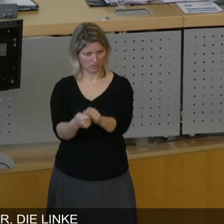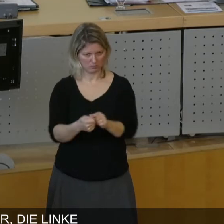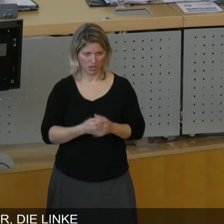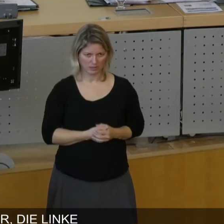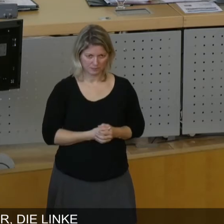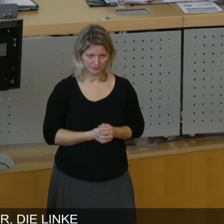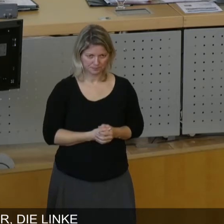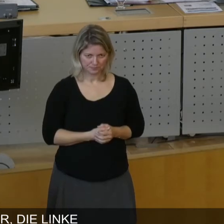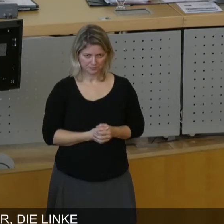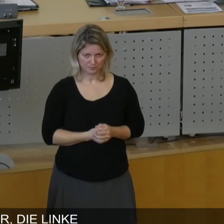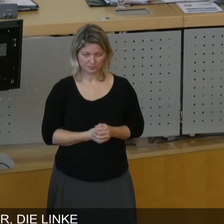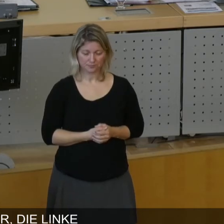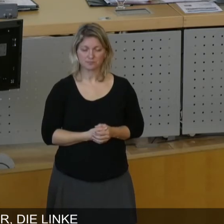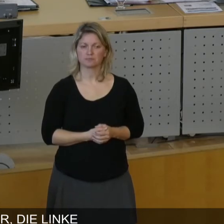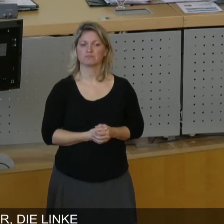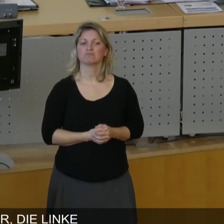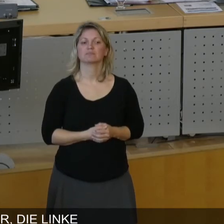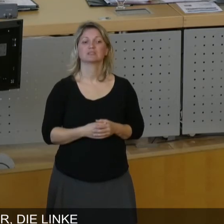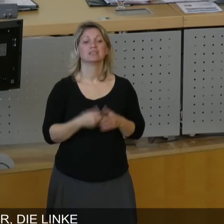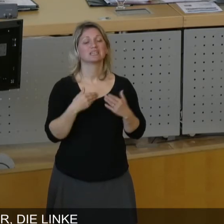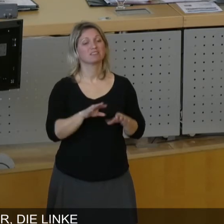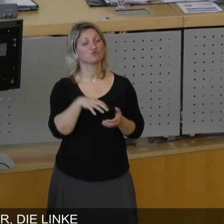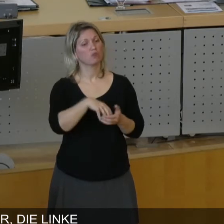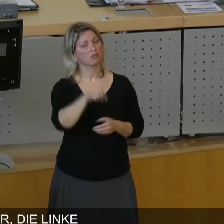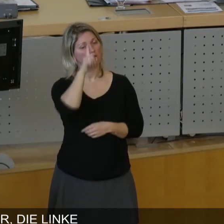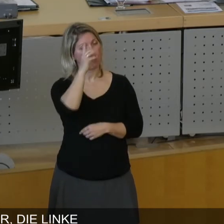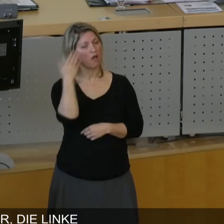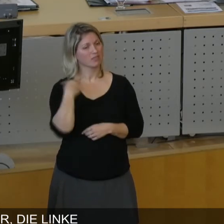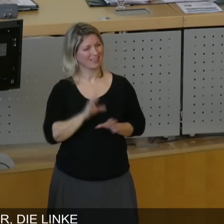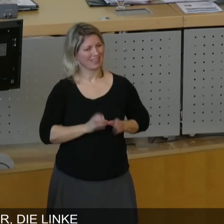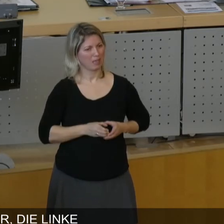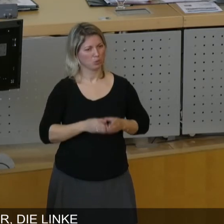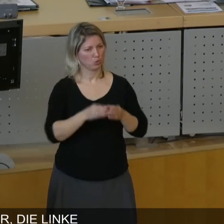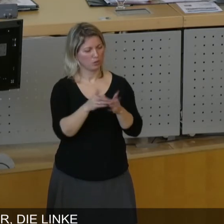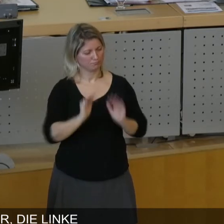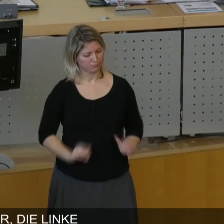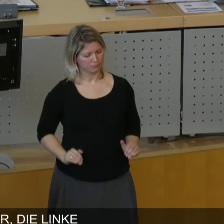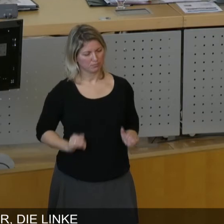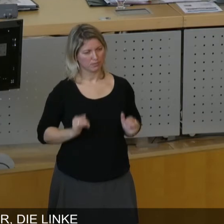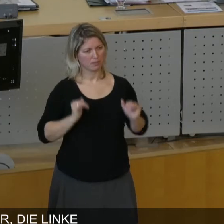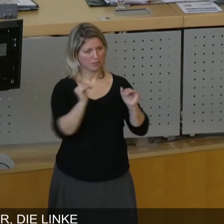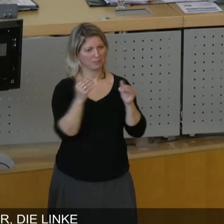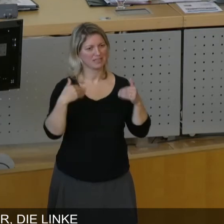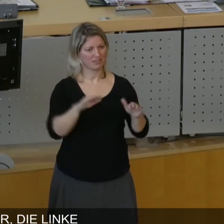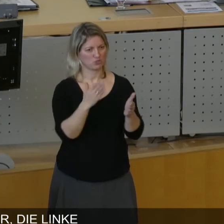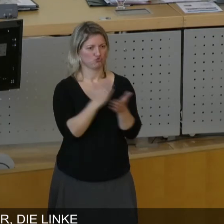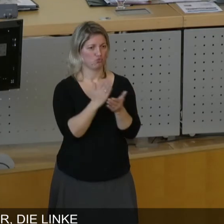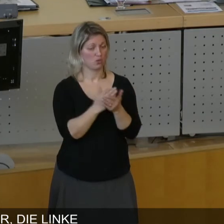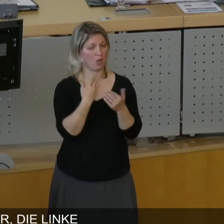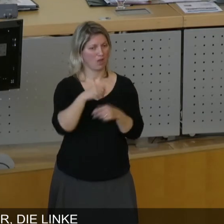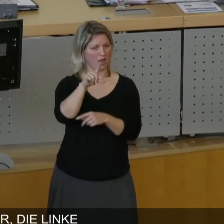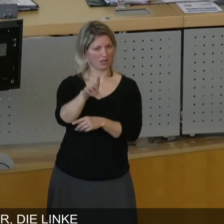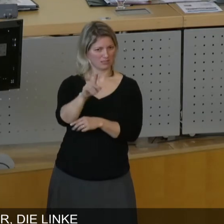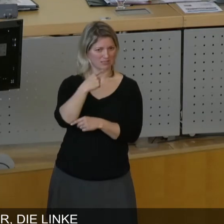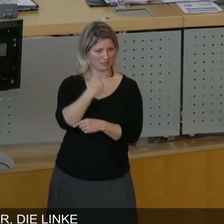Wir haben dazu den Weg durch alle Gremien dieses Stadtrates gewählt und, der Herr Lichti hat es schon angeführt, wenn man die